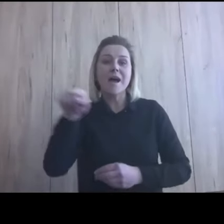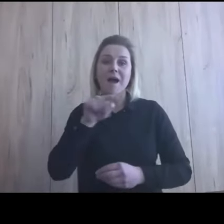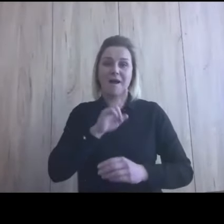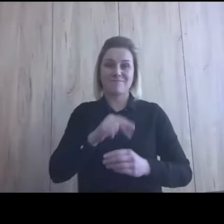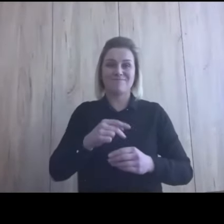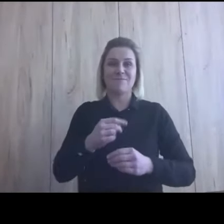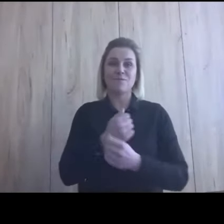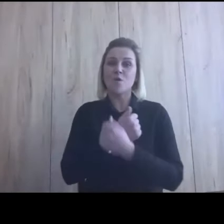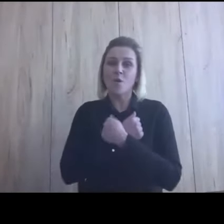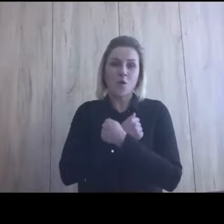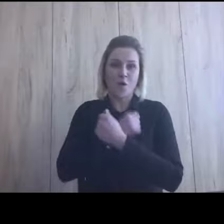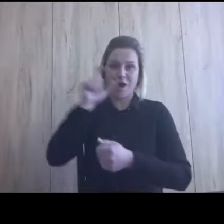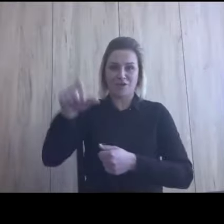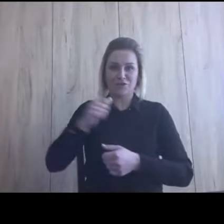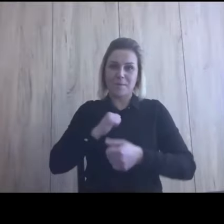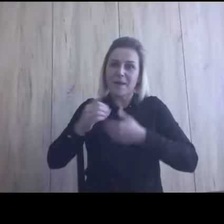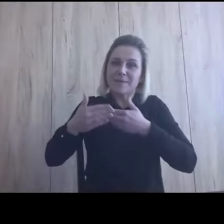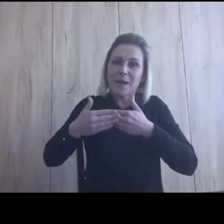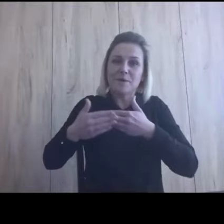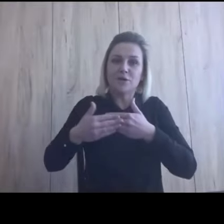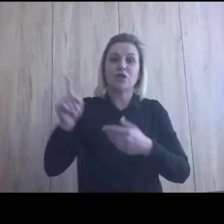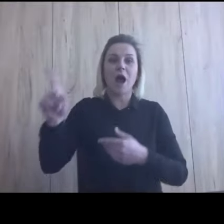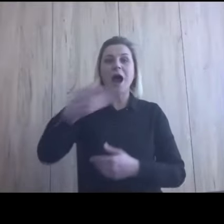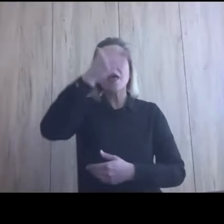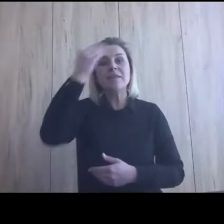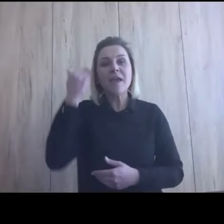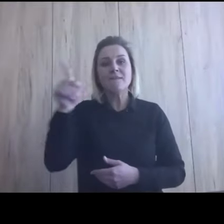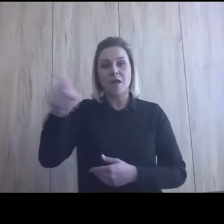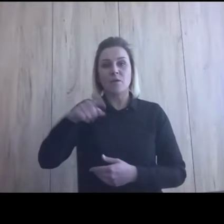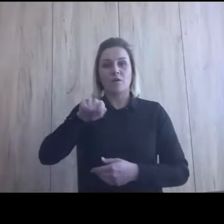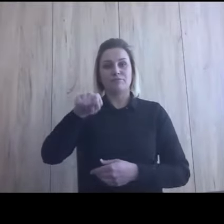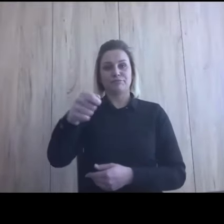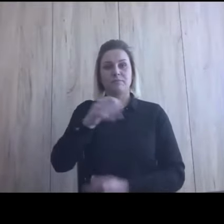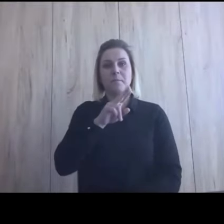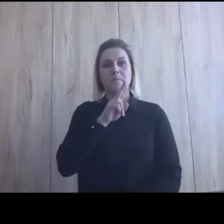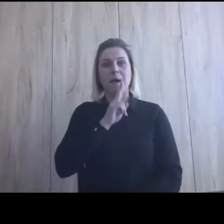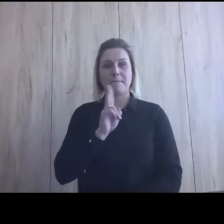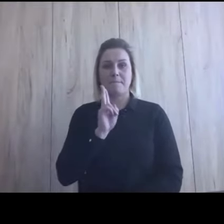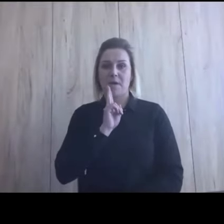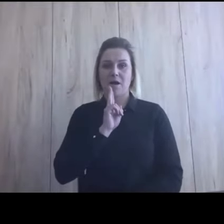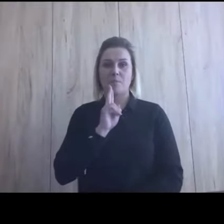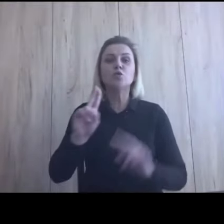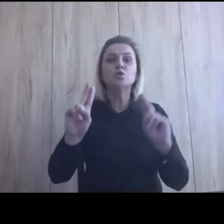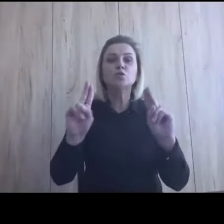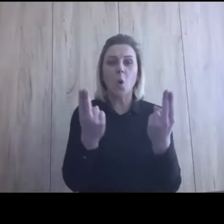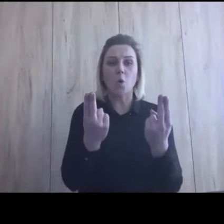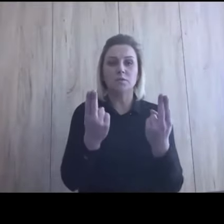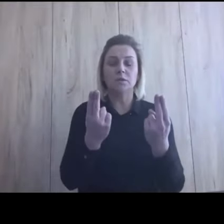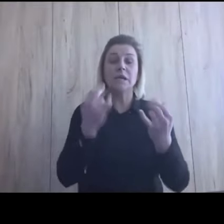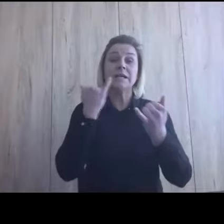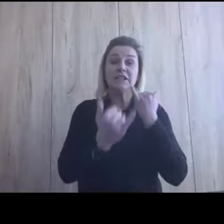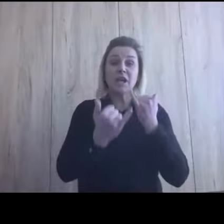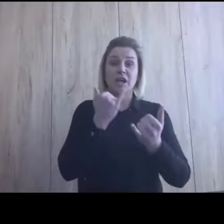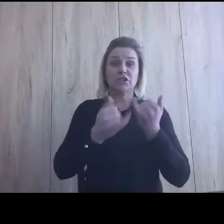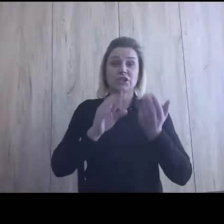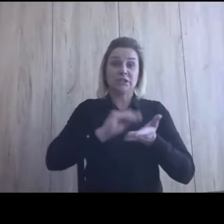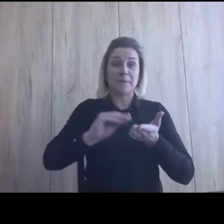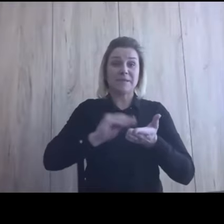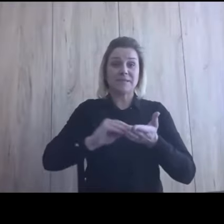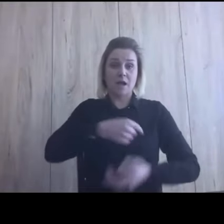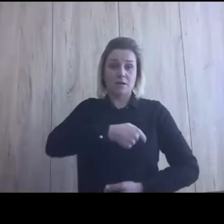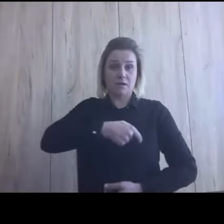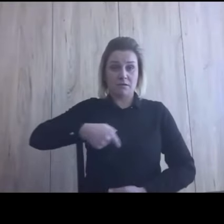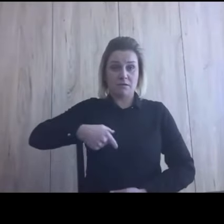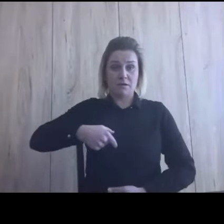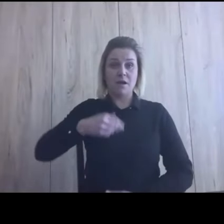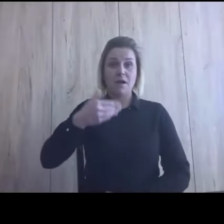kobieta mu najbliższa. Ale on nie wie, że to jest mama. Skąd on ma to wiedzieć? Napisanie na karteczce mama nie rozwiąże absolutnie